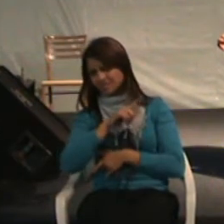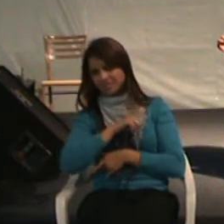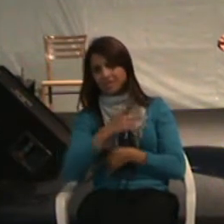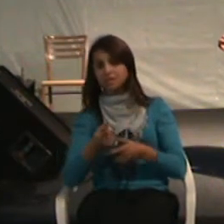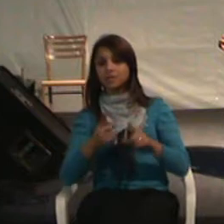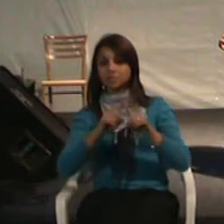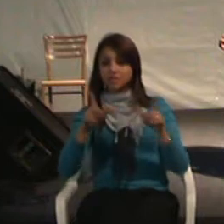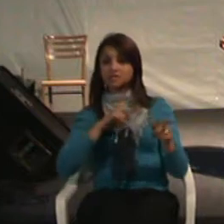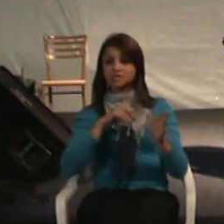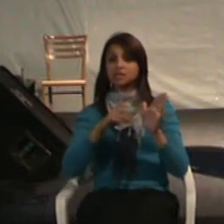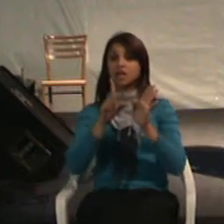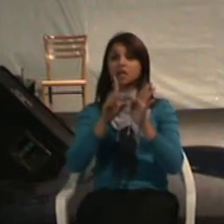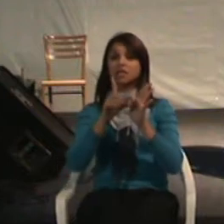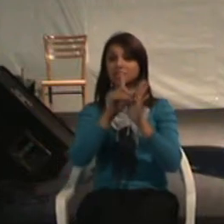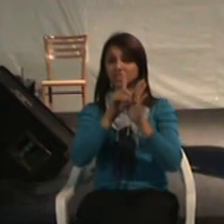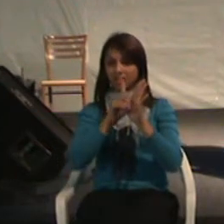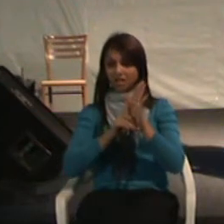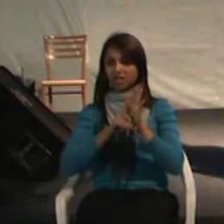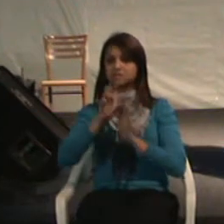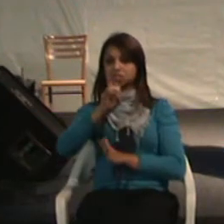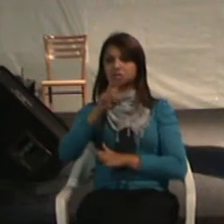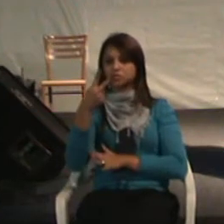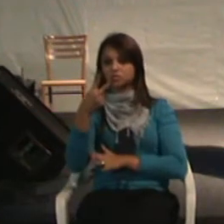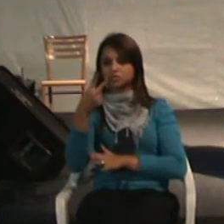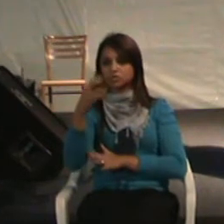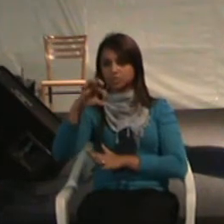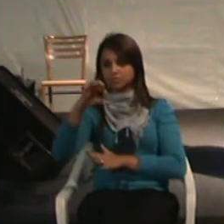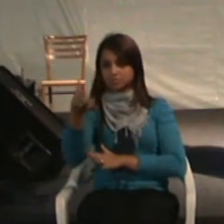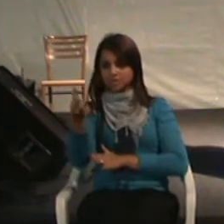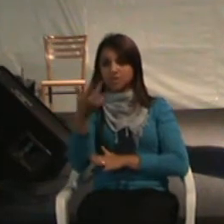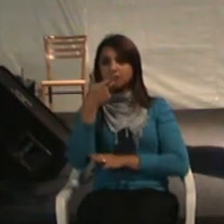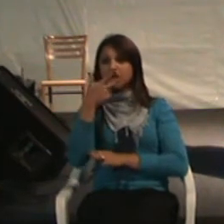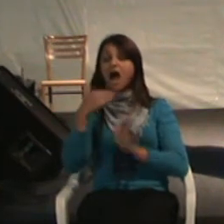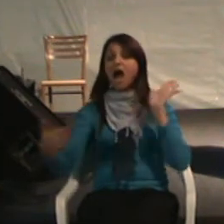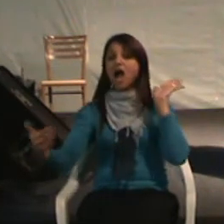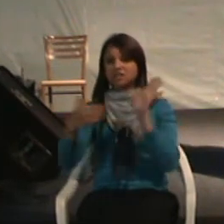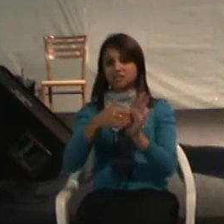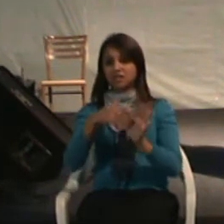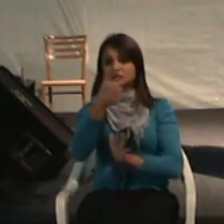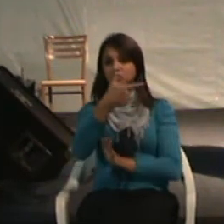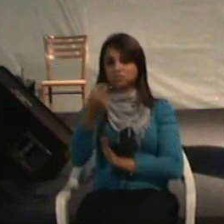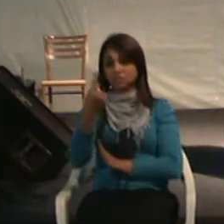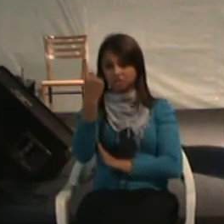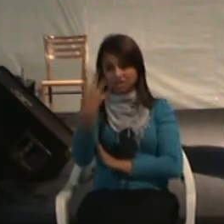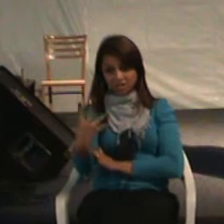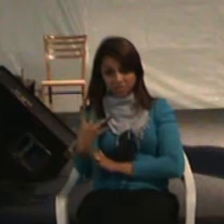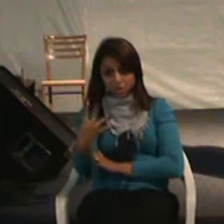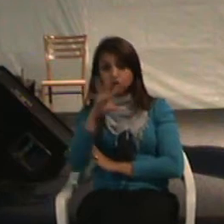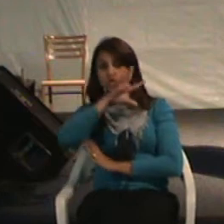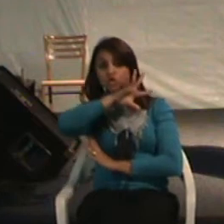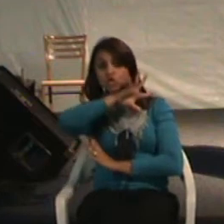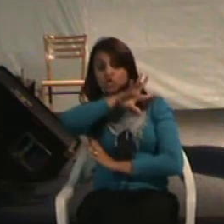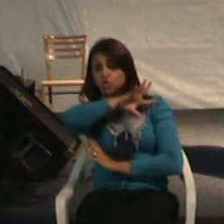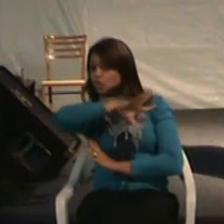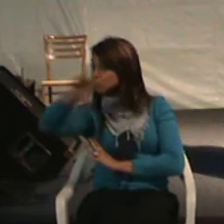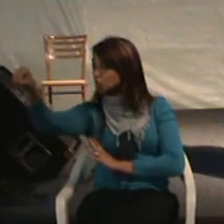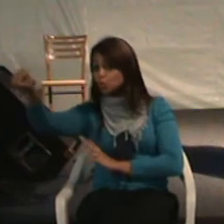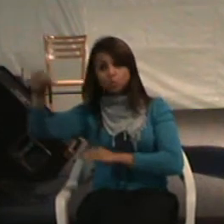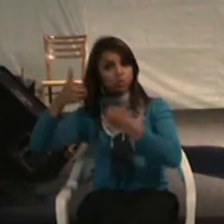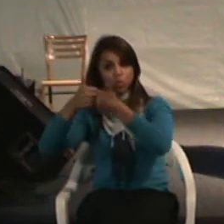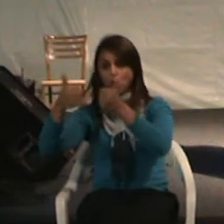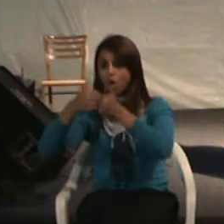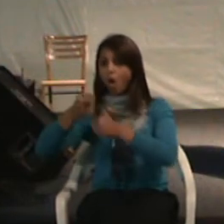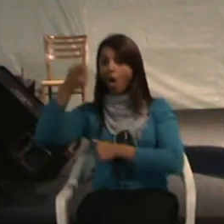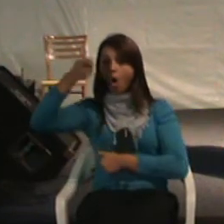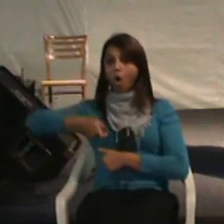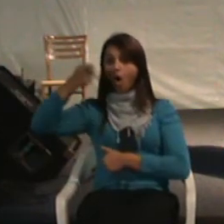decreto 5296, que diz que até 2014, todos os ônibus